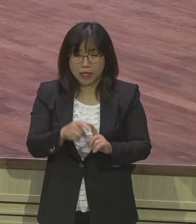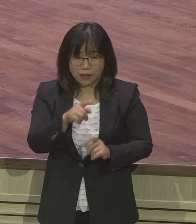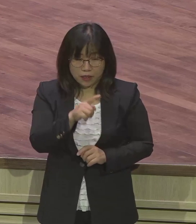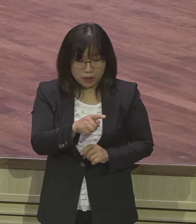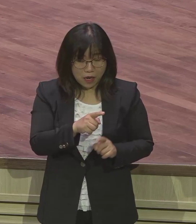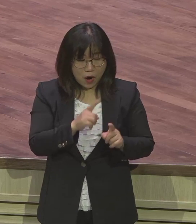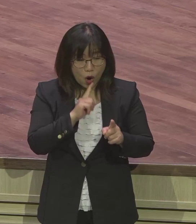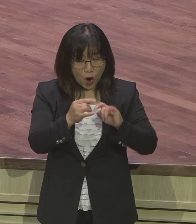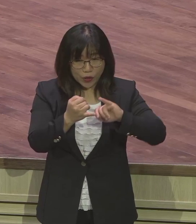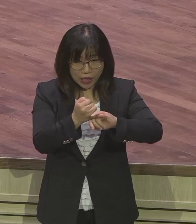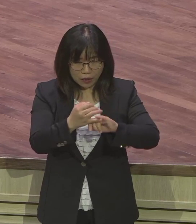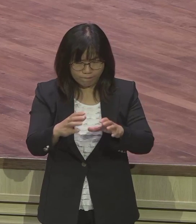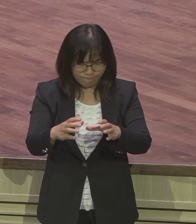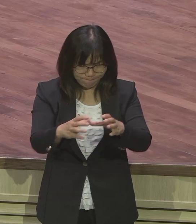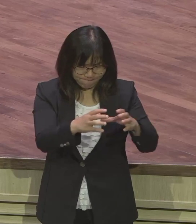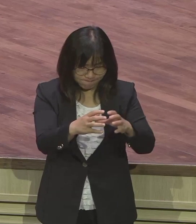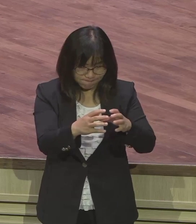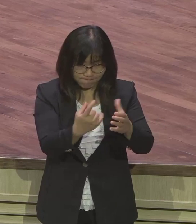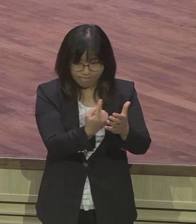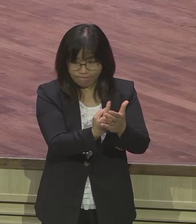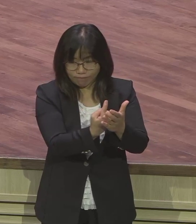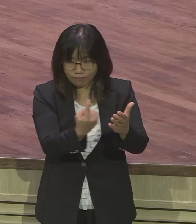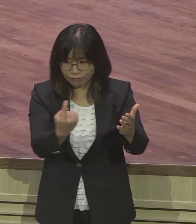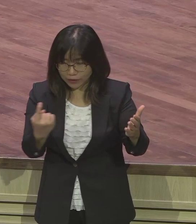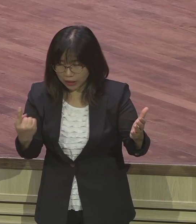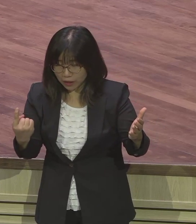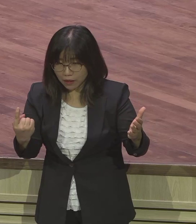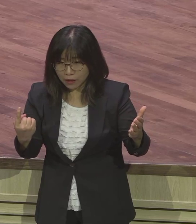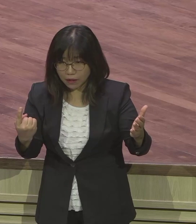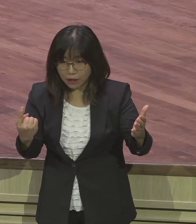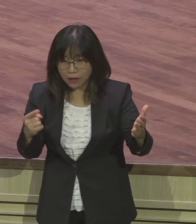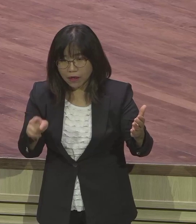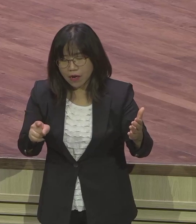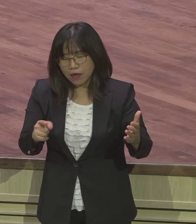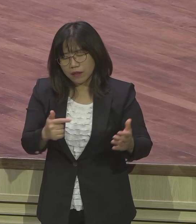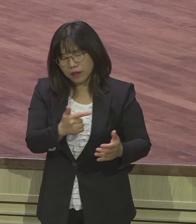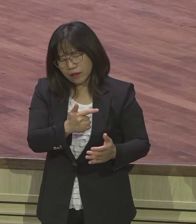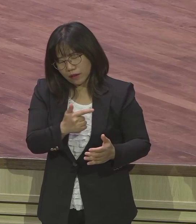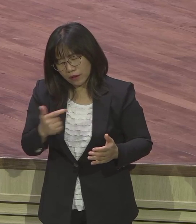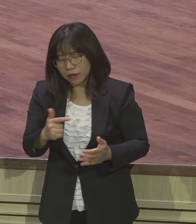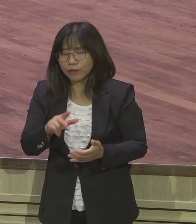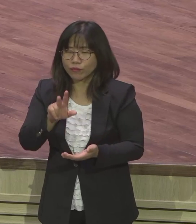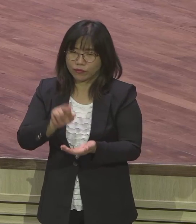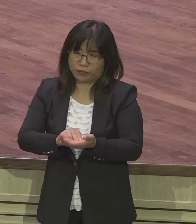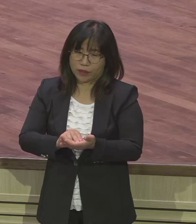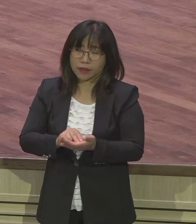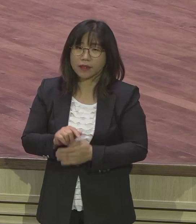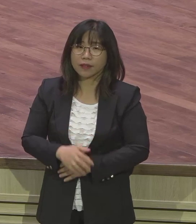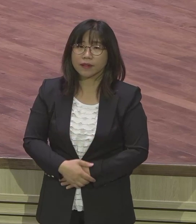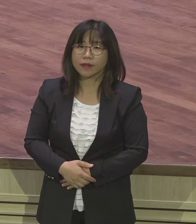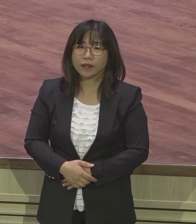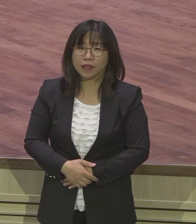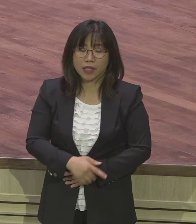이 공동체를 떠났다 이 말은요 곧 다시 말해서 영적